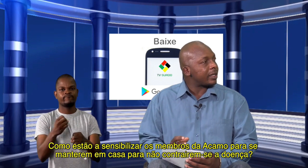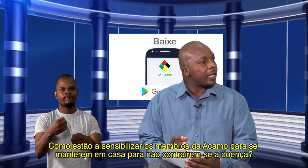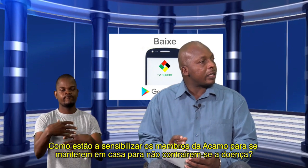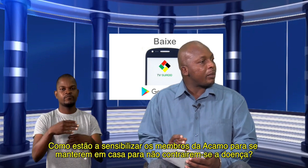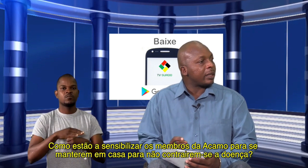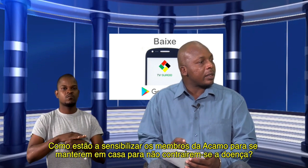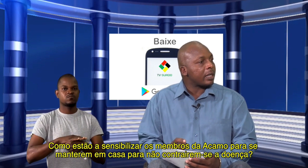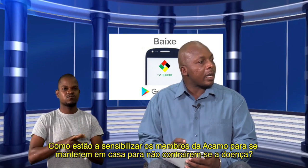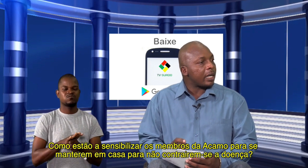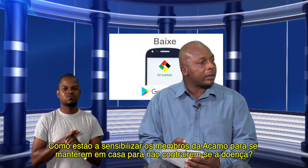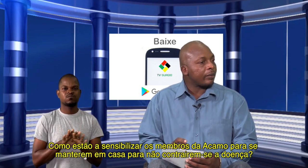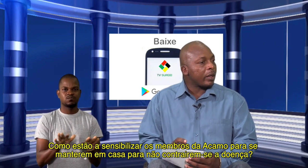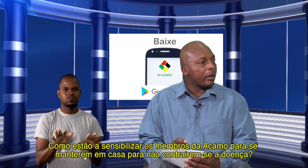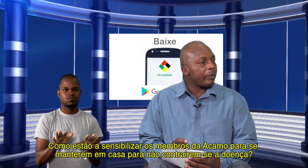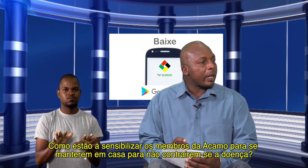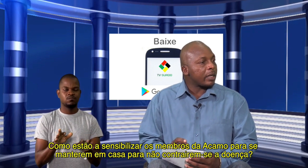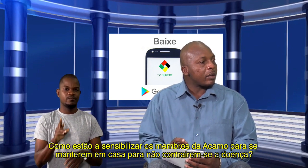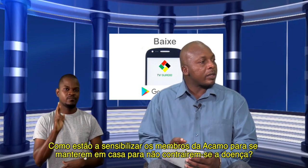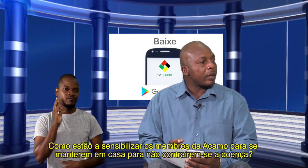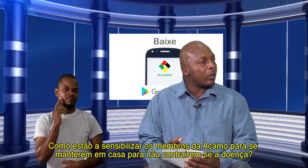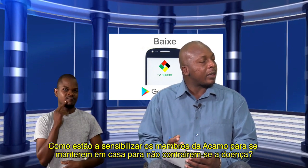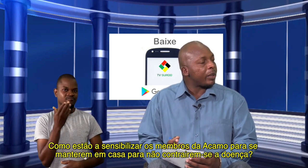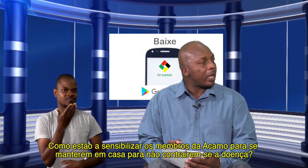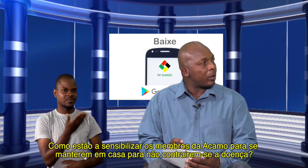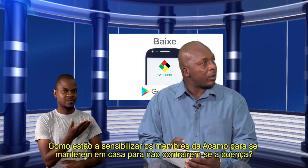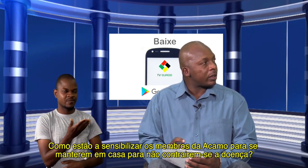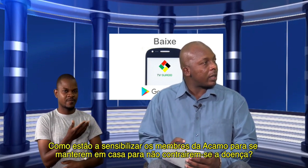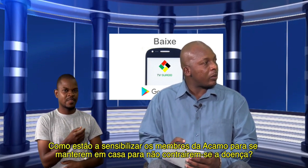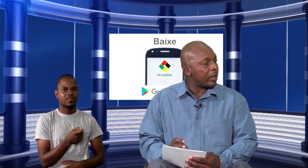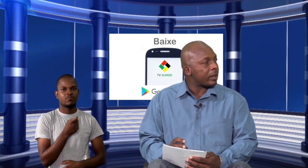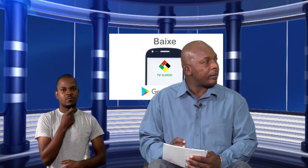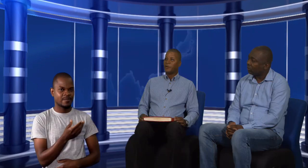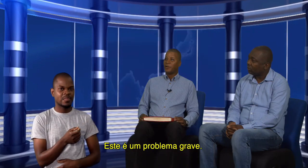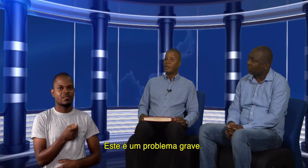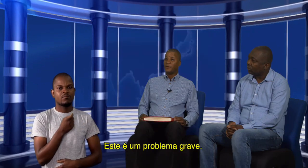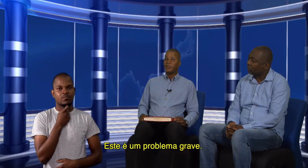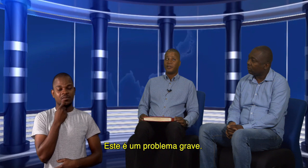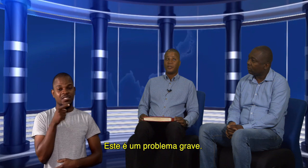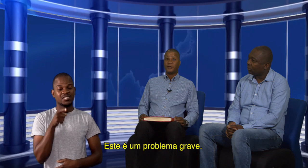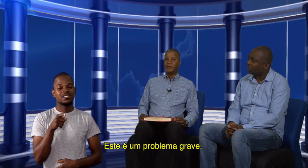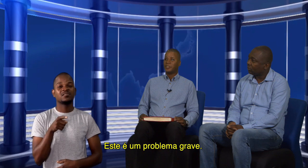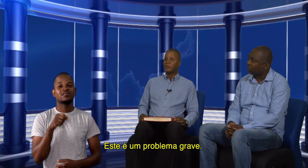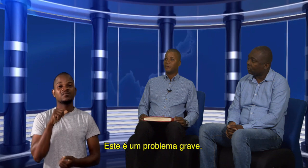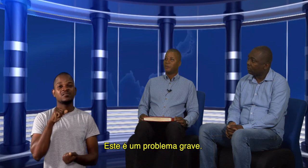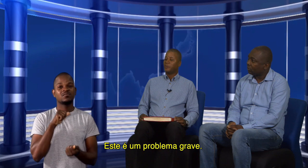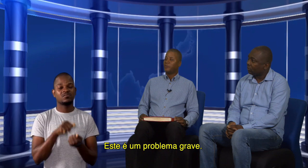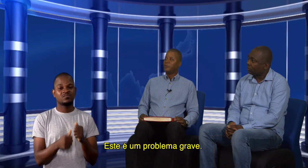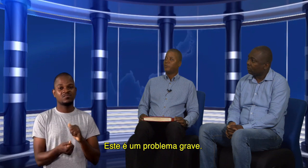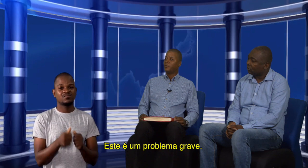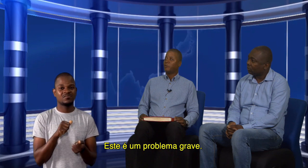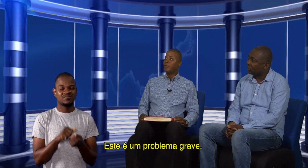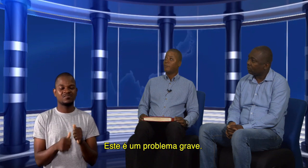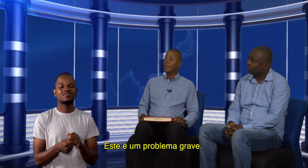têm que se manter sem casa para não ser contaminada com esta doença. Meu caro, este é um problema